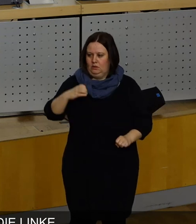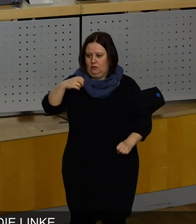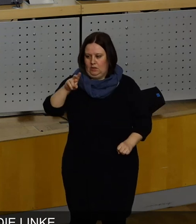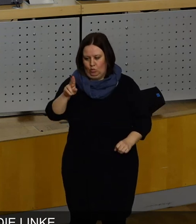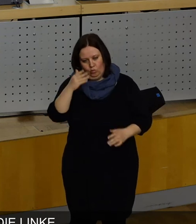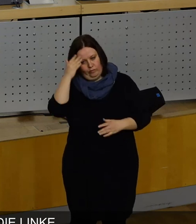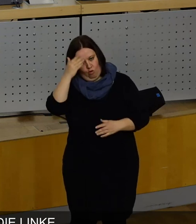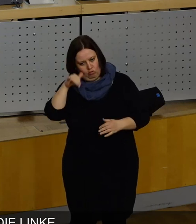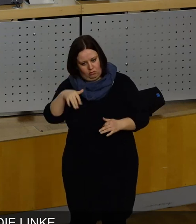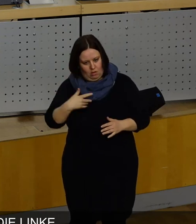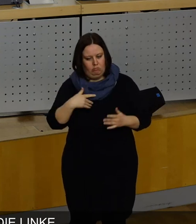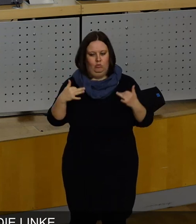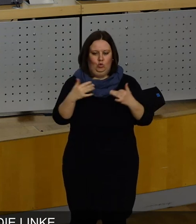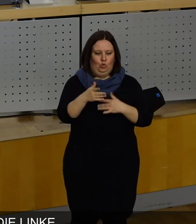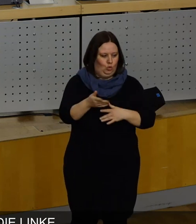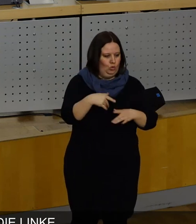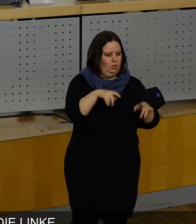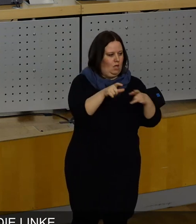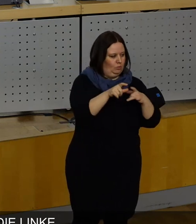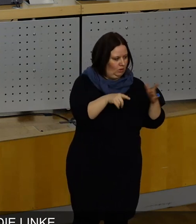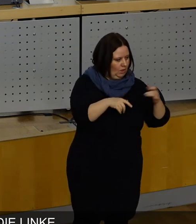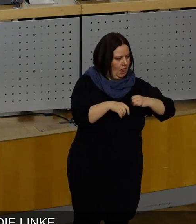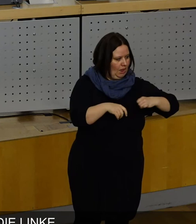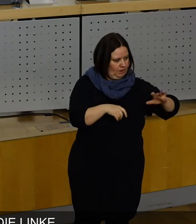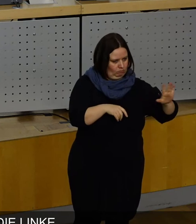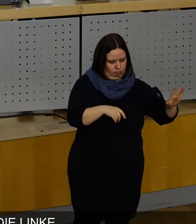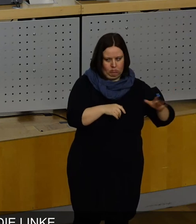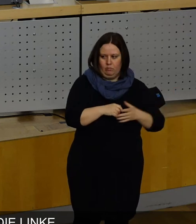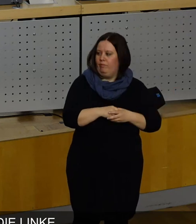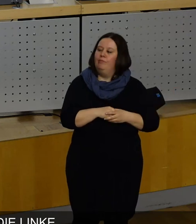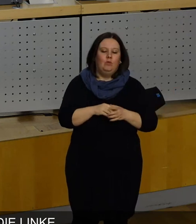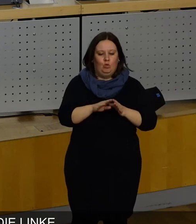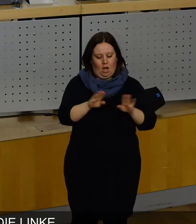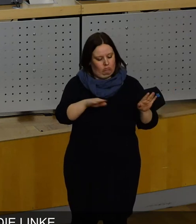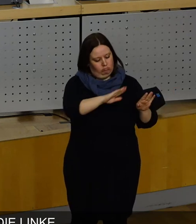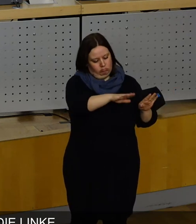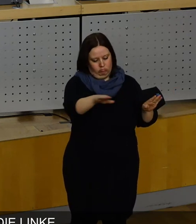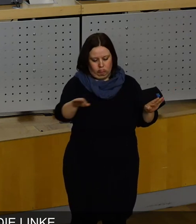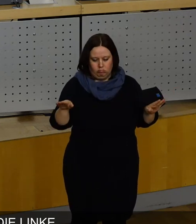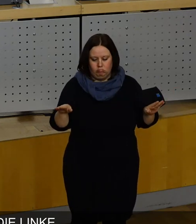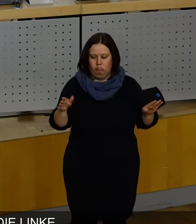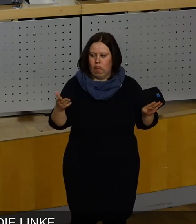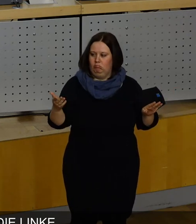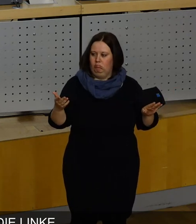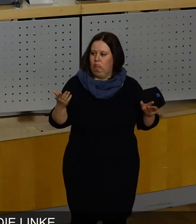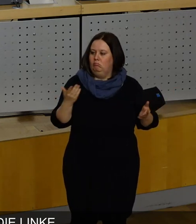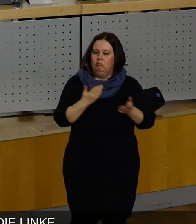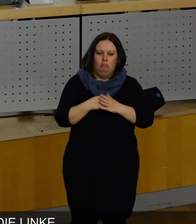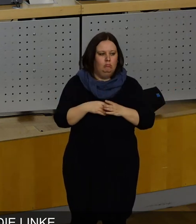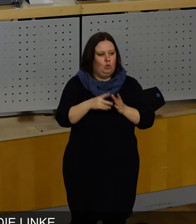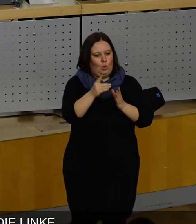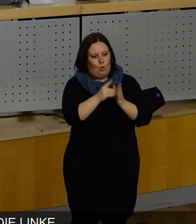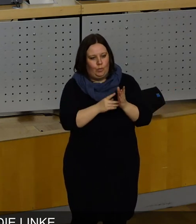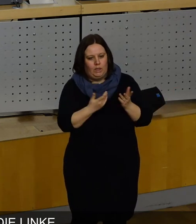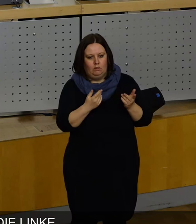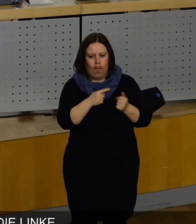hatte ihre Vorstellungen, die Grünen, die SPD, die Linken. Haben alle auf den Tisch gelegt, entweder in Form von Dokumenten